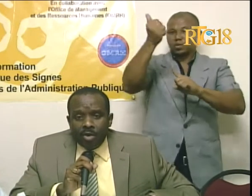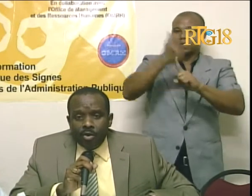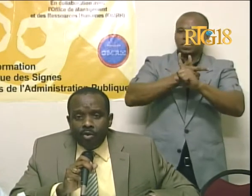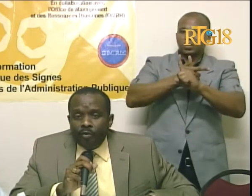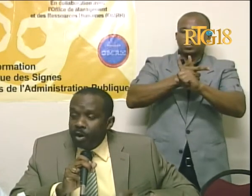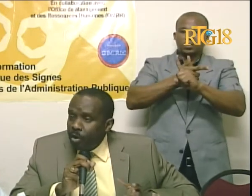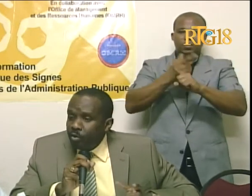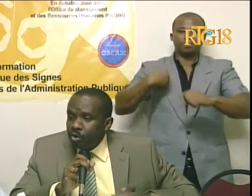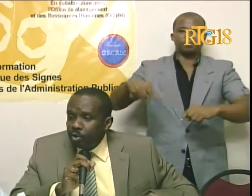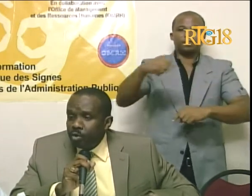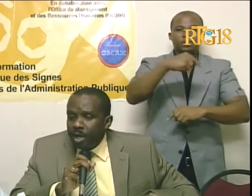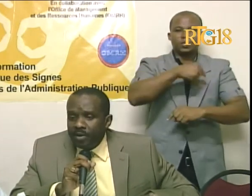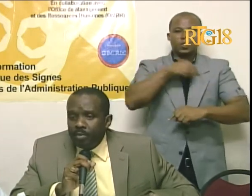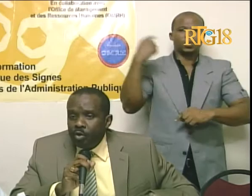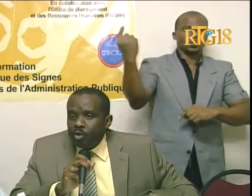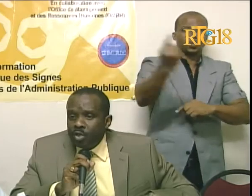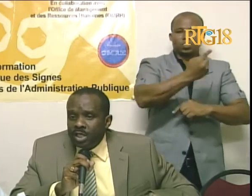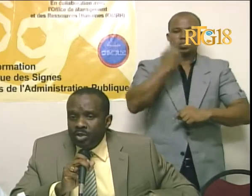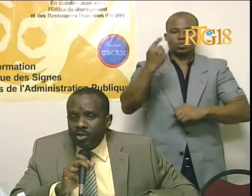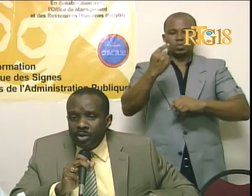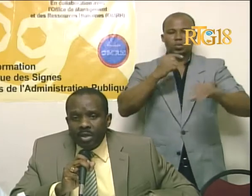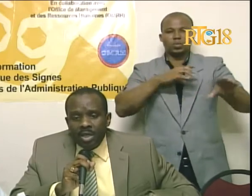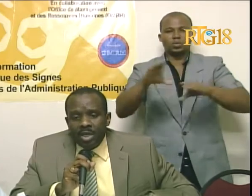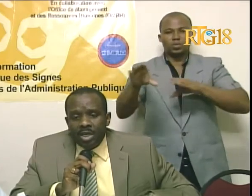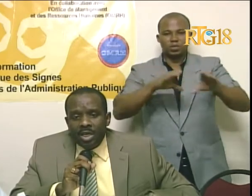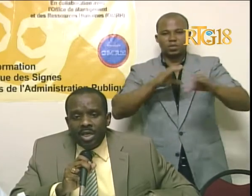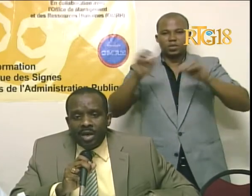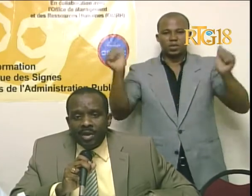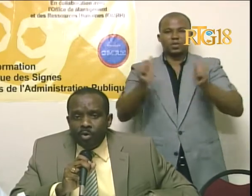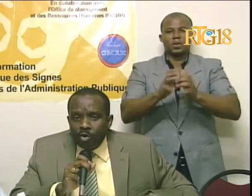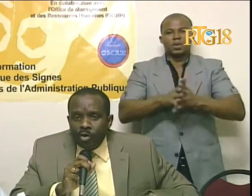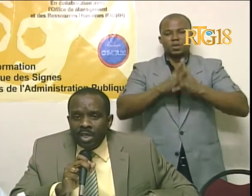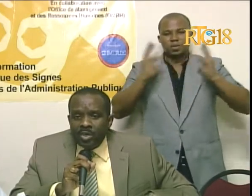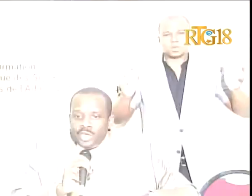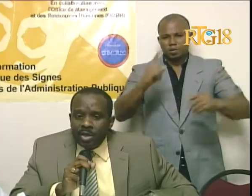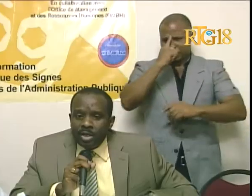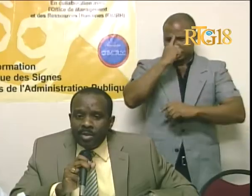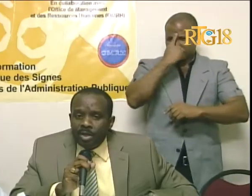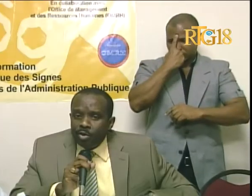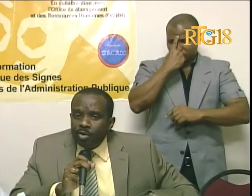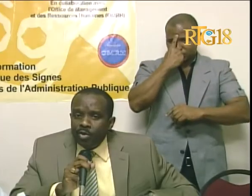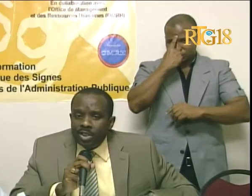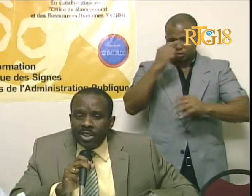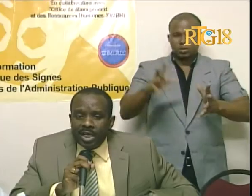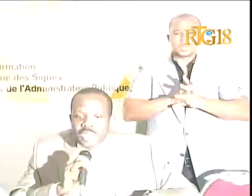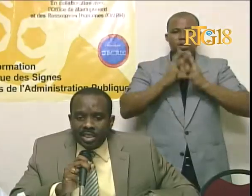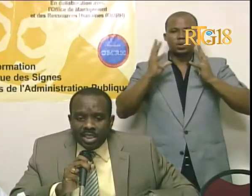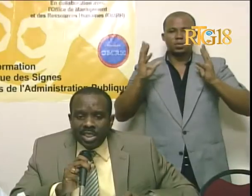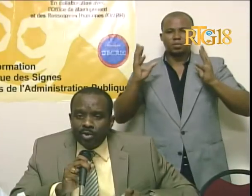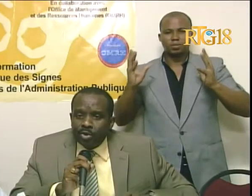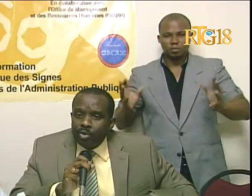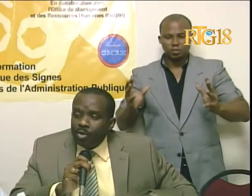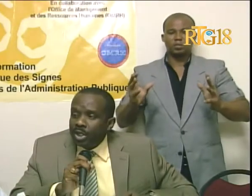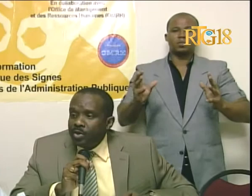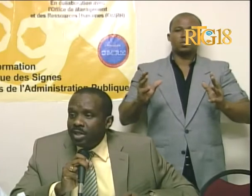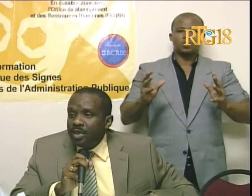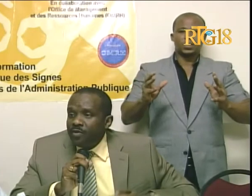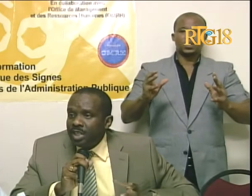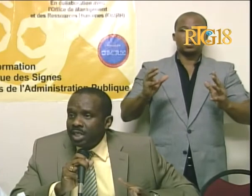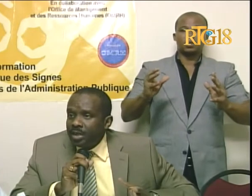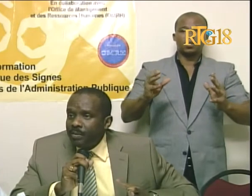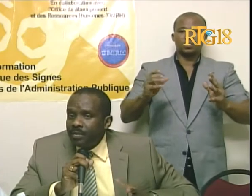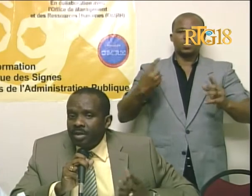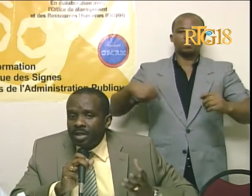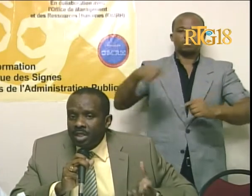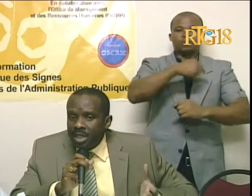e ke nou fe kom toujou, avek bokou de serye, e avek bokou de riguer, e metodologi a te tre seryeuse tou, kote ke nou